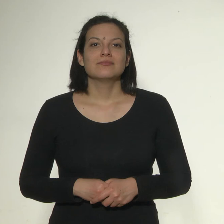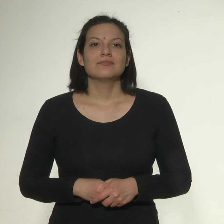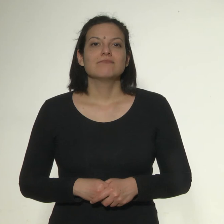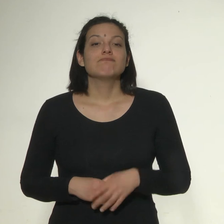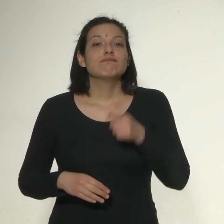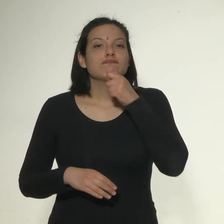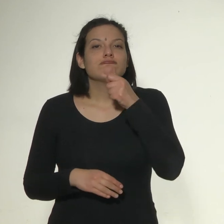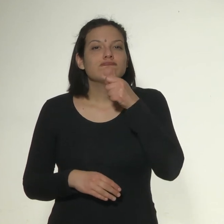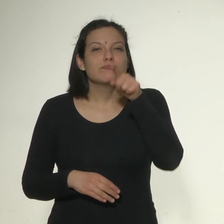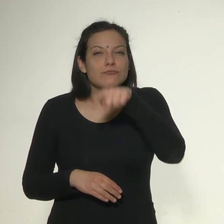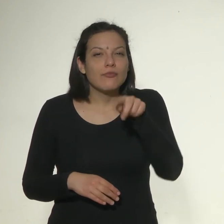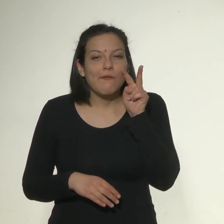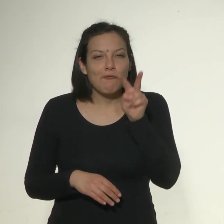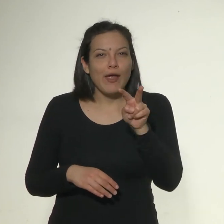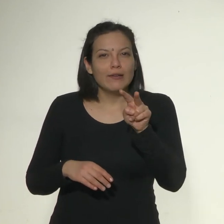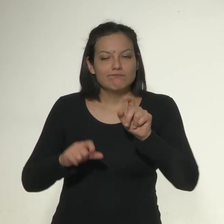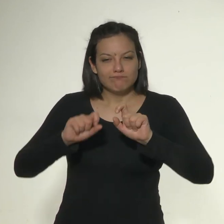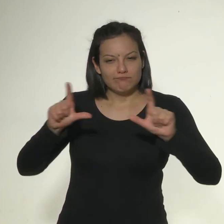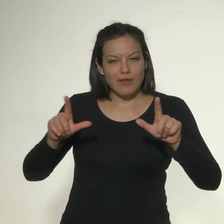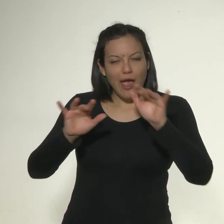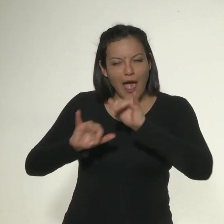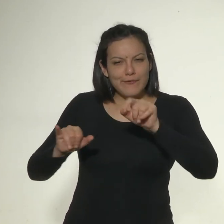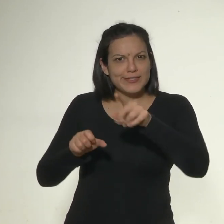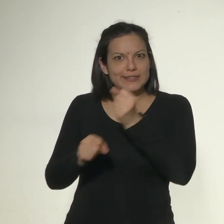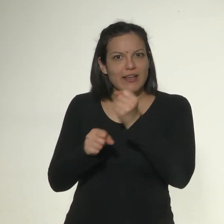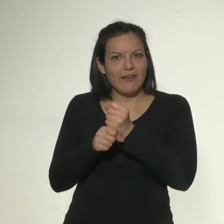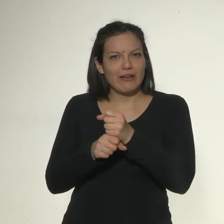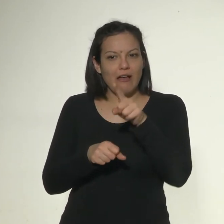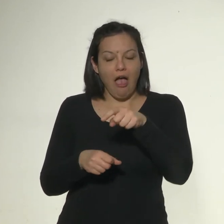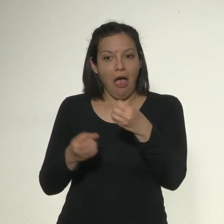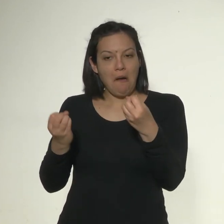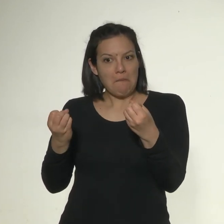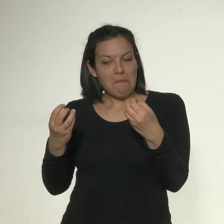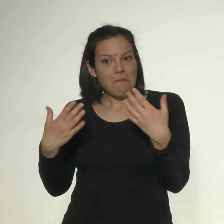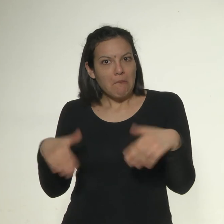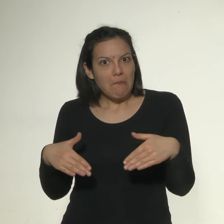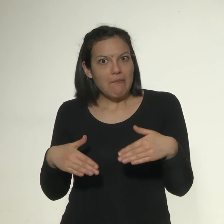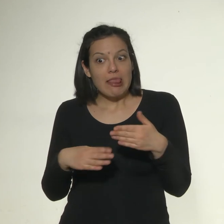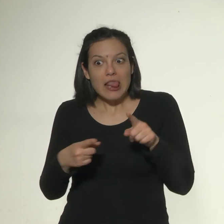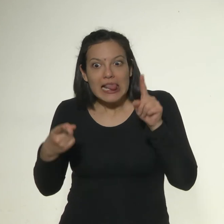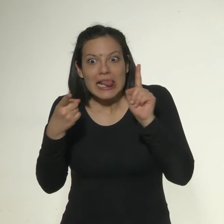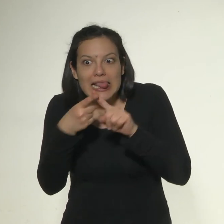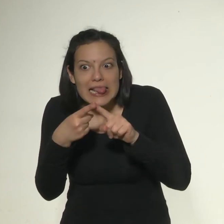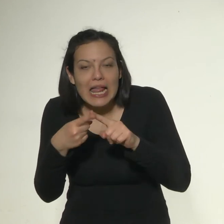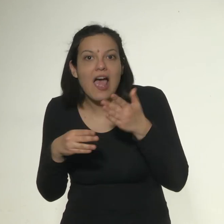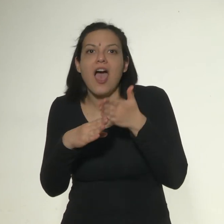Si ven un anuncio de trabajo que les parece muy bueno, antes de ponerse en contacto,